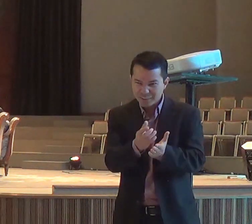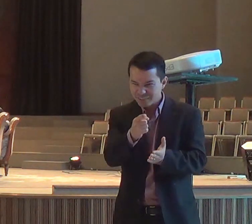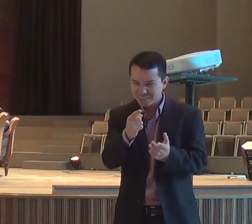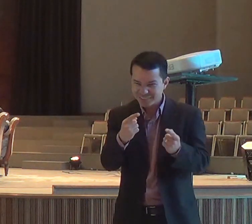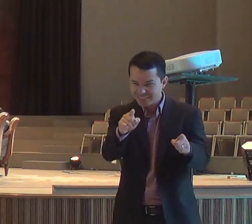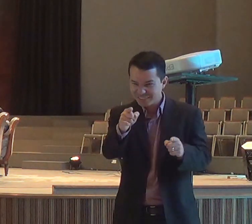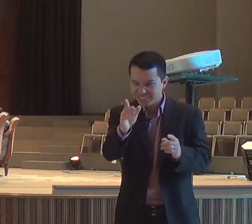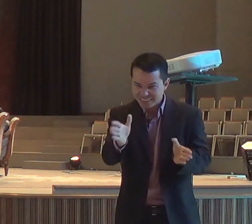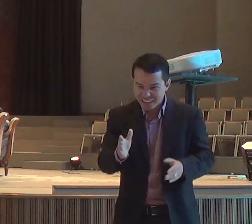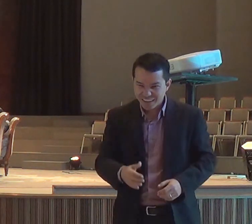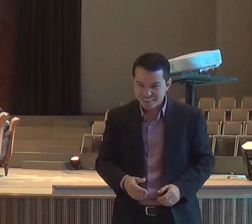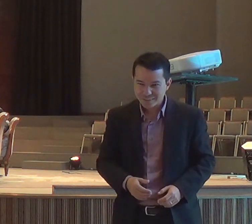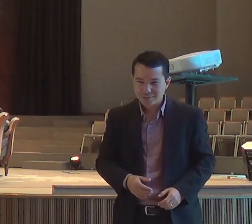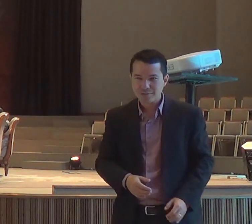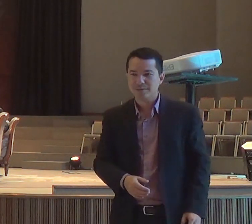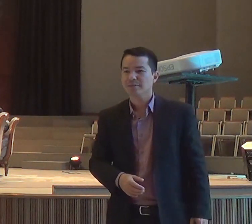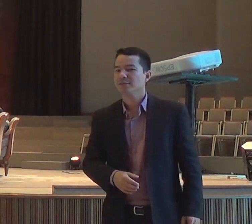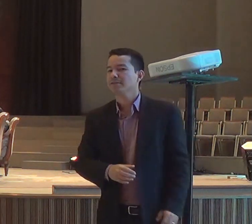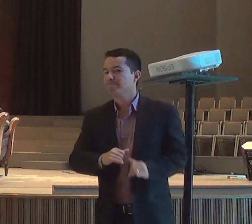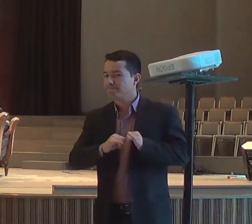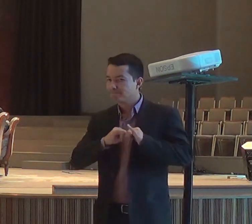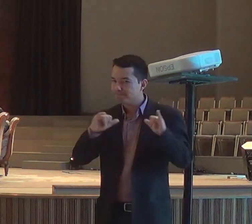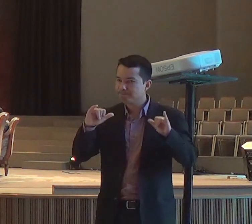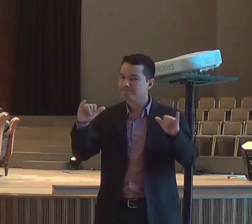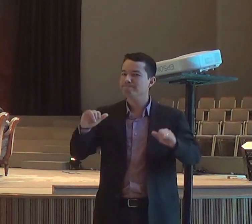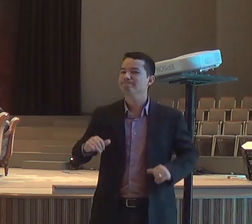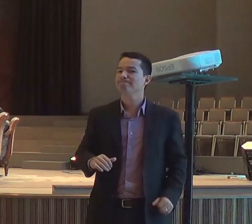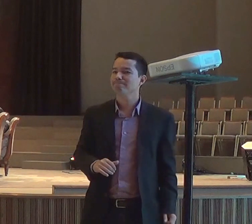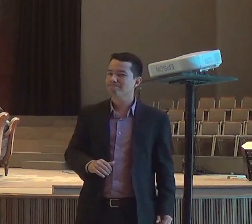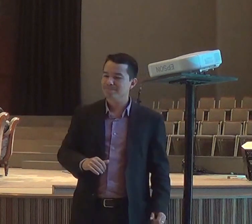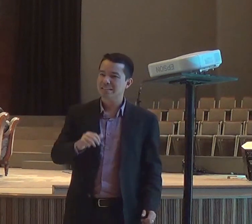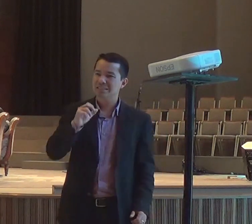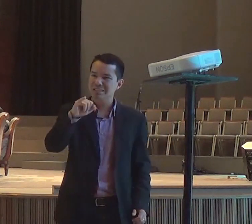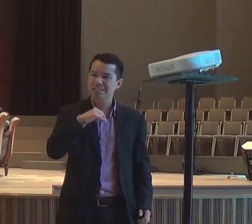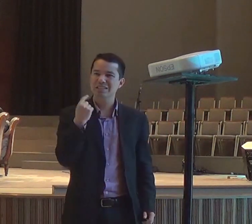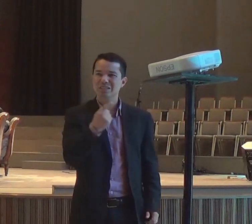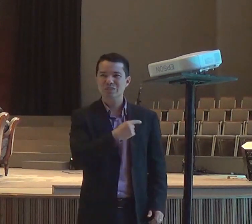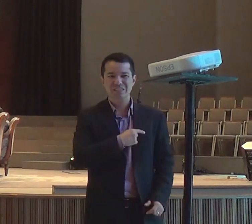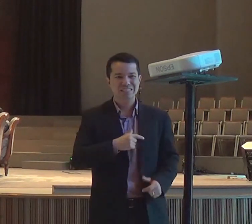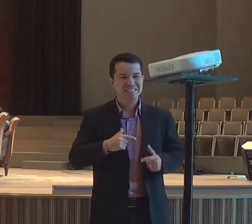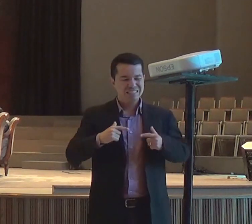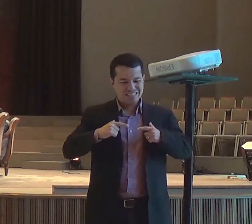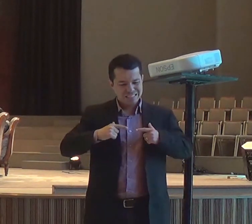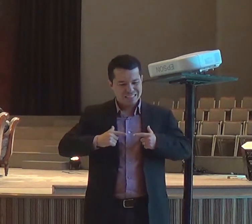mas queridos, a gente não consegue, ouvir a voz de Deus, se a gente tem medo,